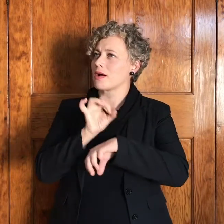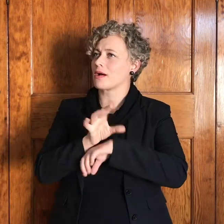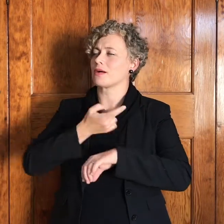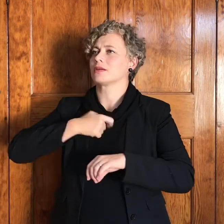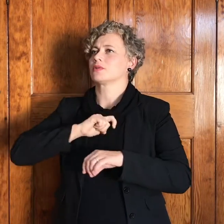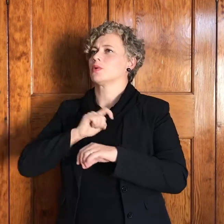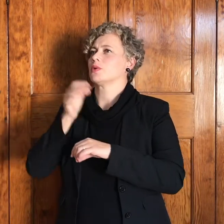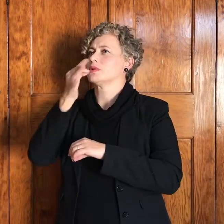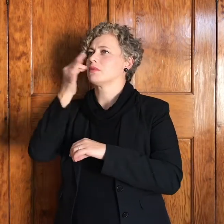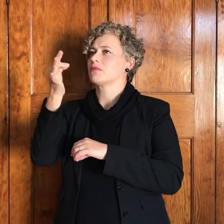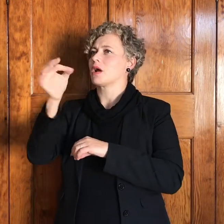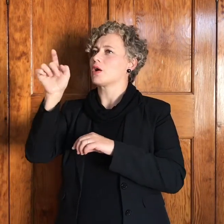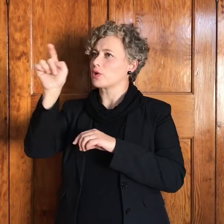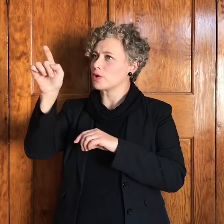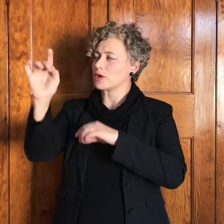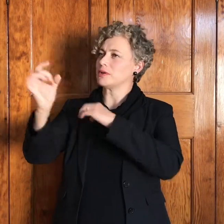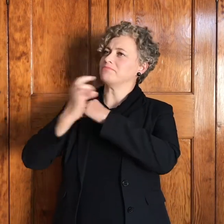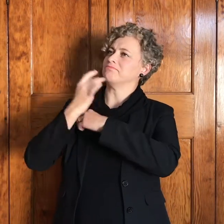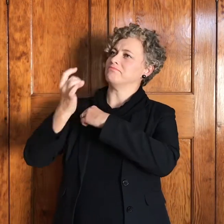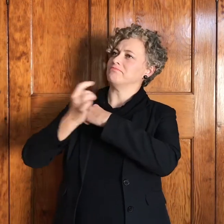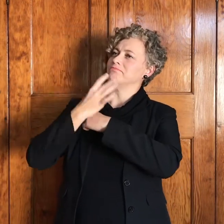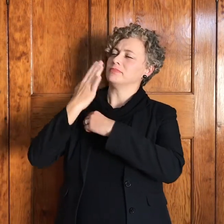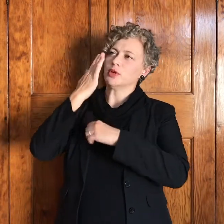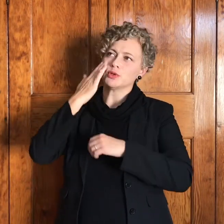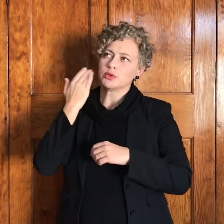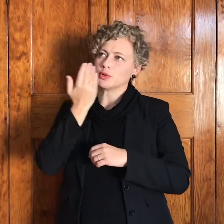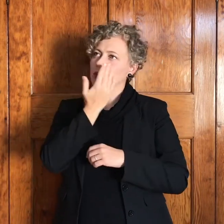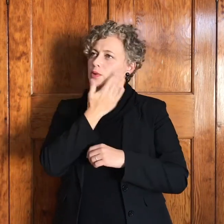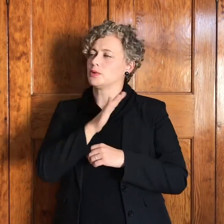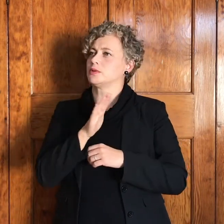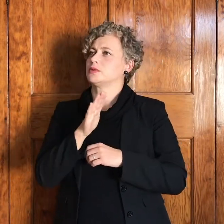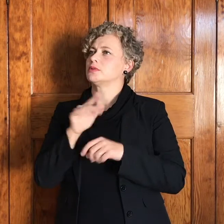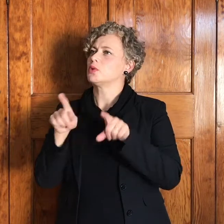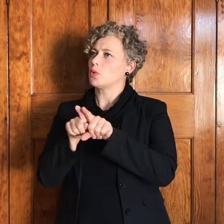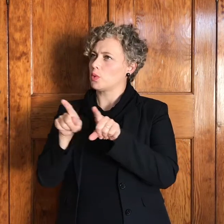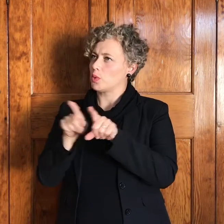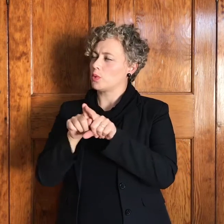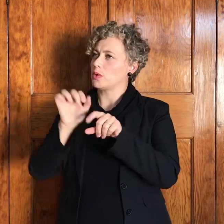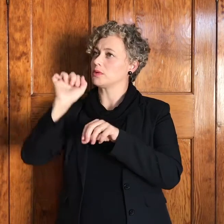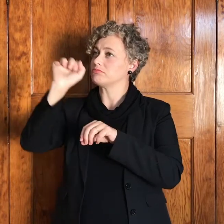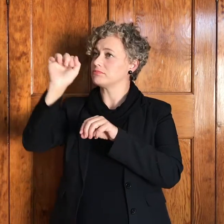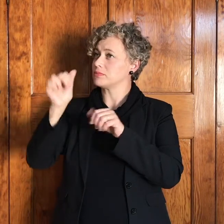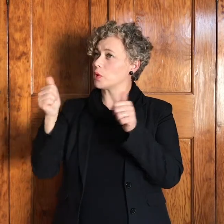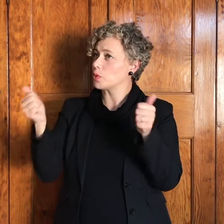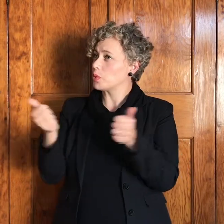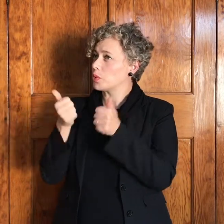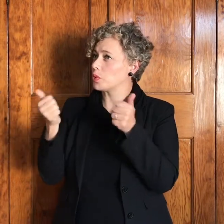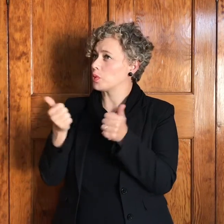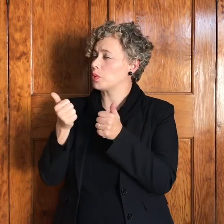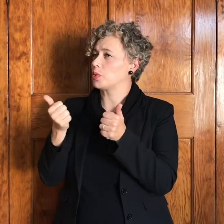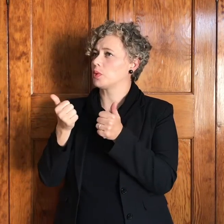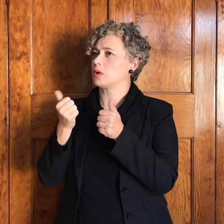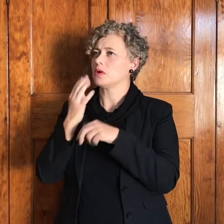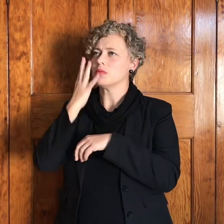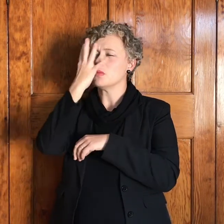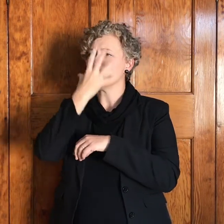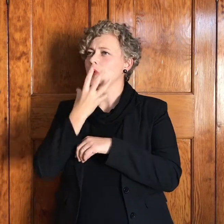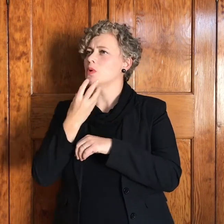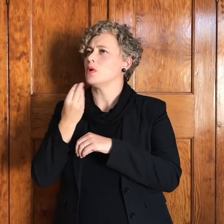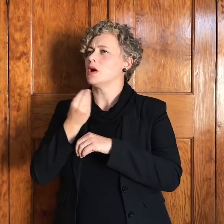Maar ons vraag ook dat U ons sal help om iets van U goedheid, en mooiheid, en deernis, aan